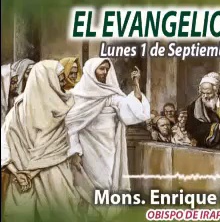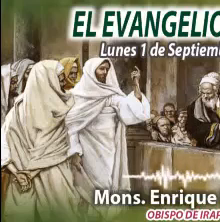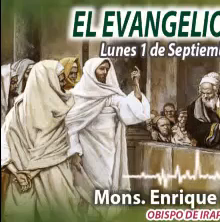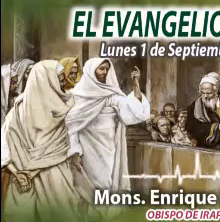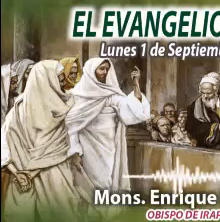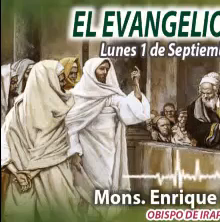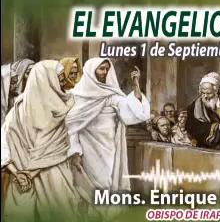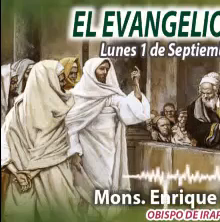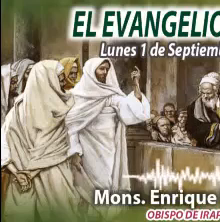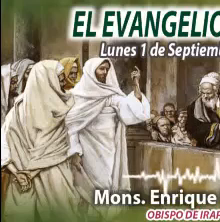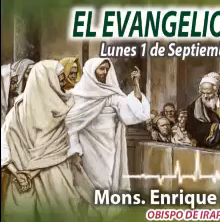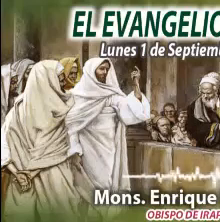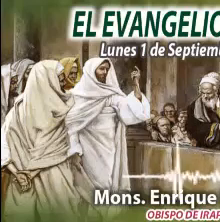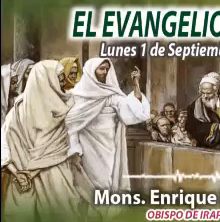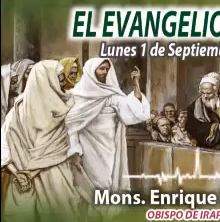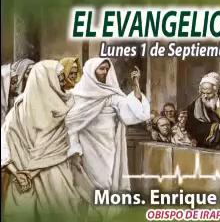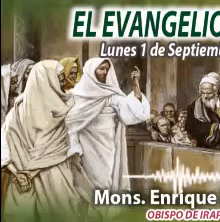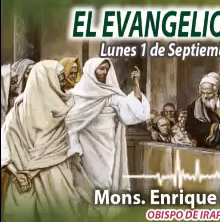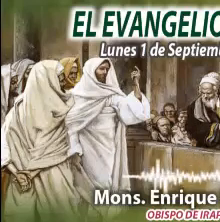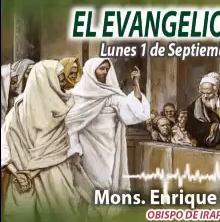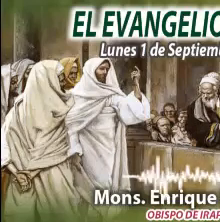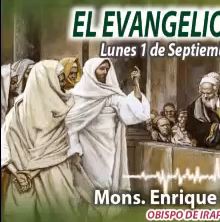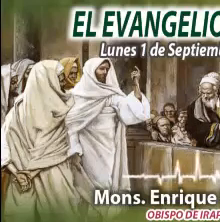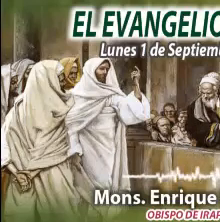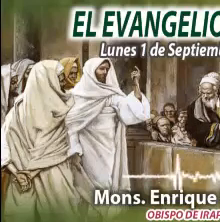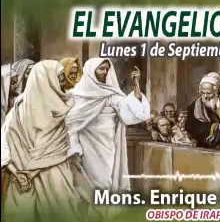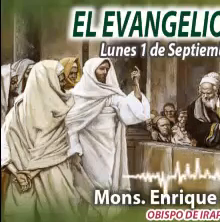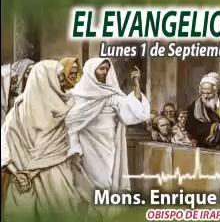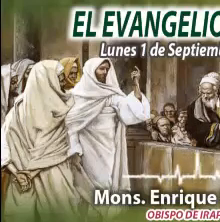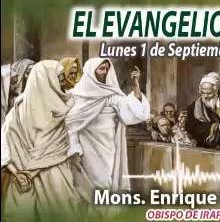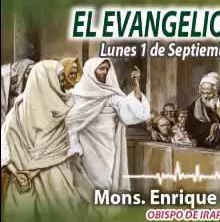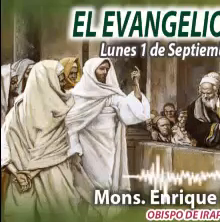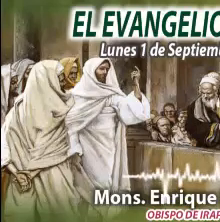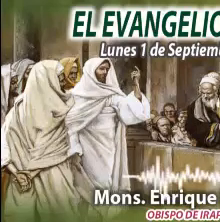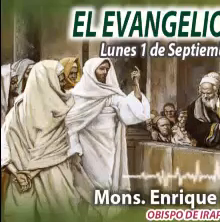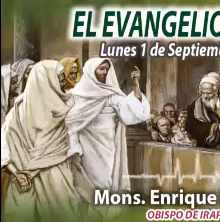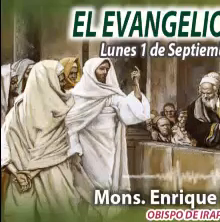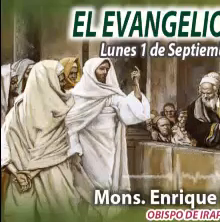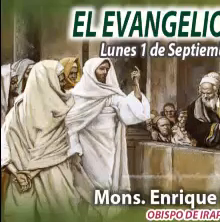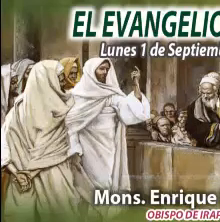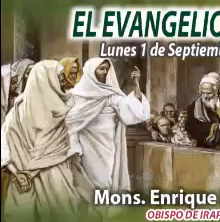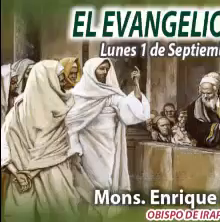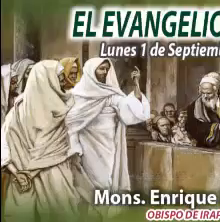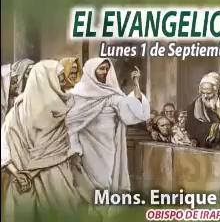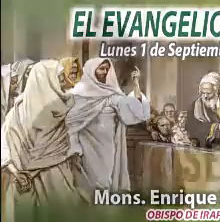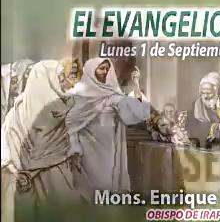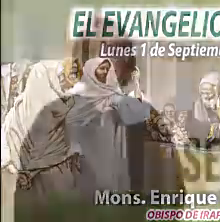Alimentame, sáname, acompáñame.